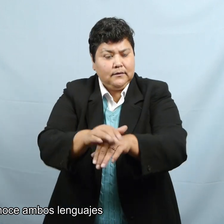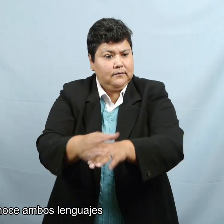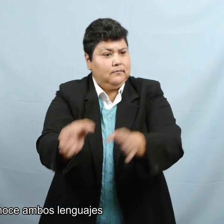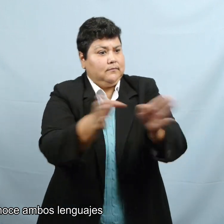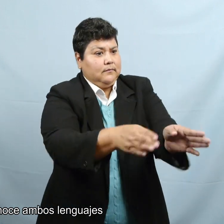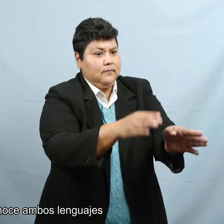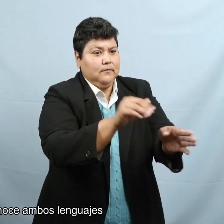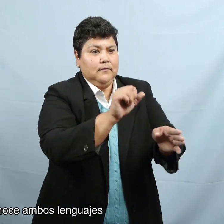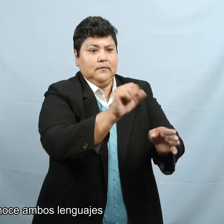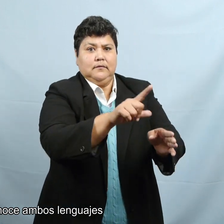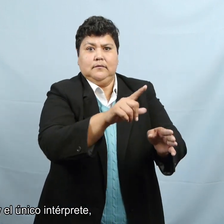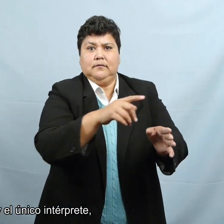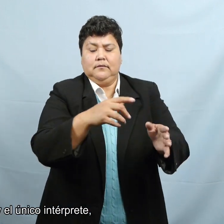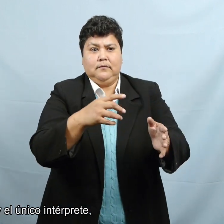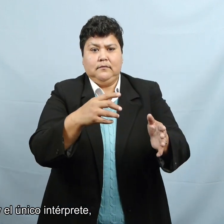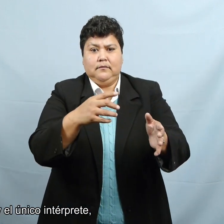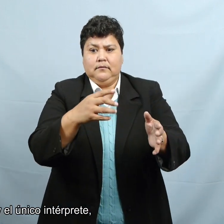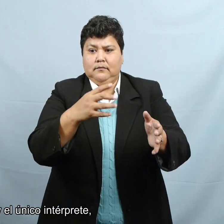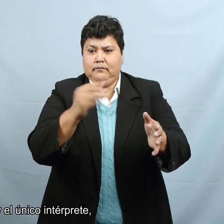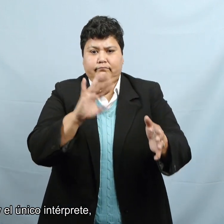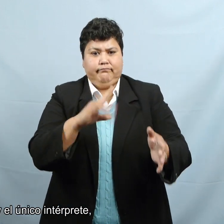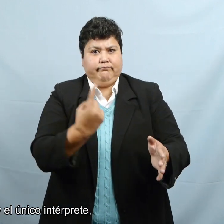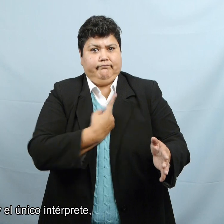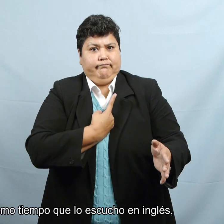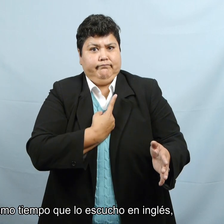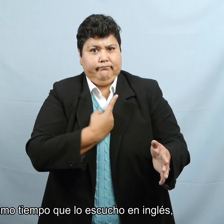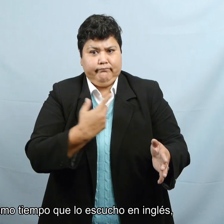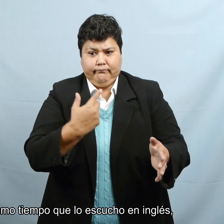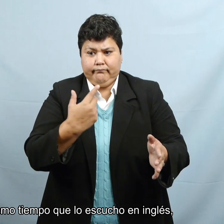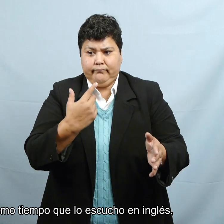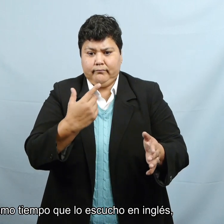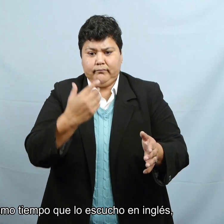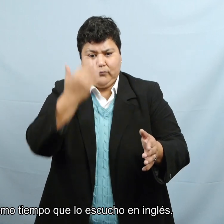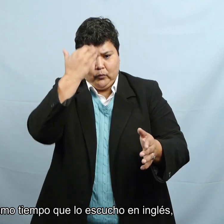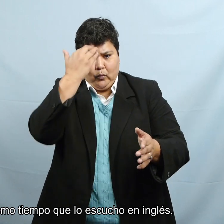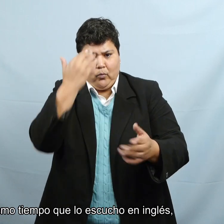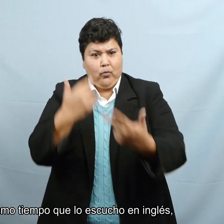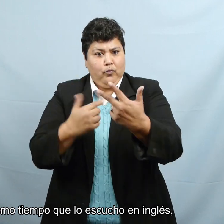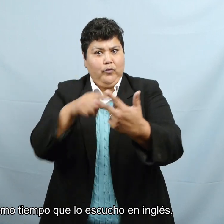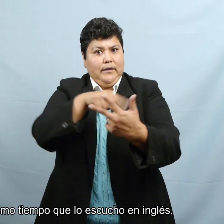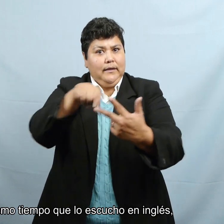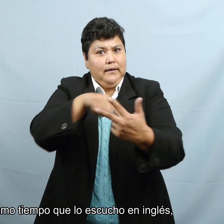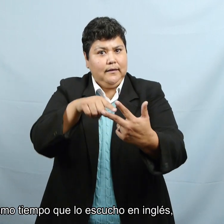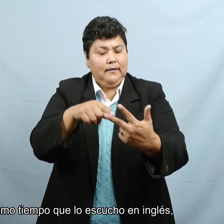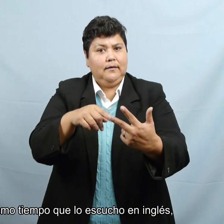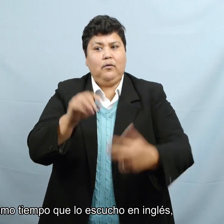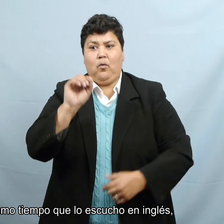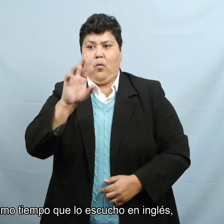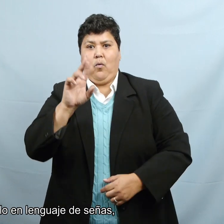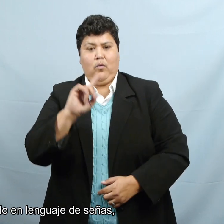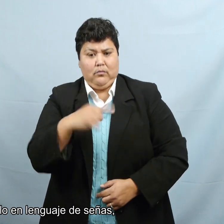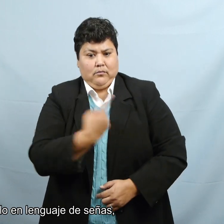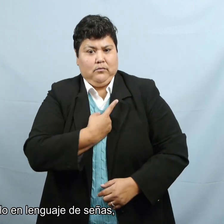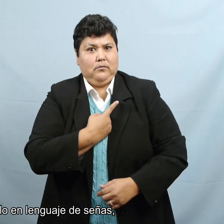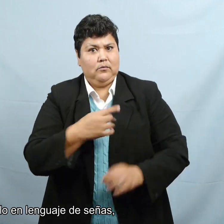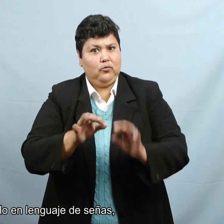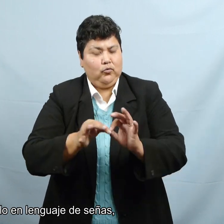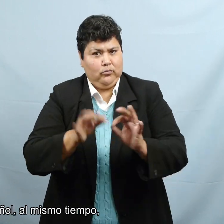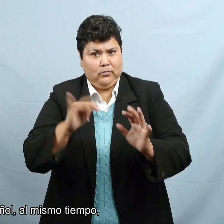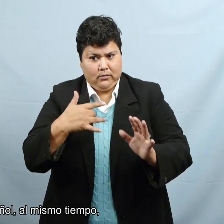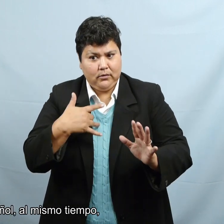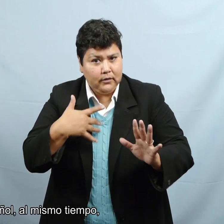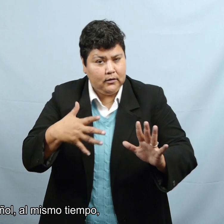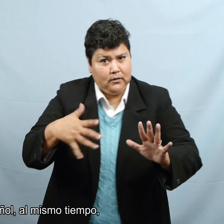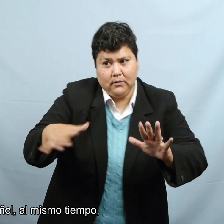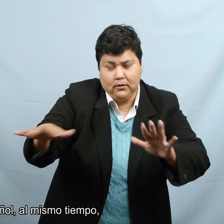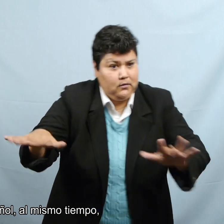ambos lenguajes. O soy el único intérprete. Y se espera que al mismo tiempo que lo escucho en inglés, pueda hacer un lenguaje de señas